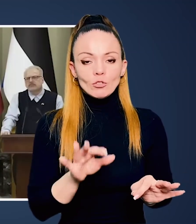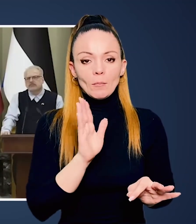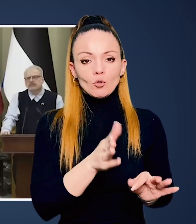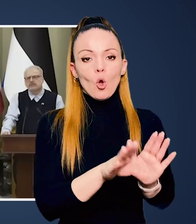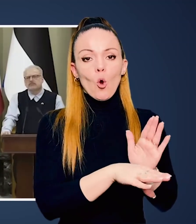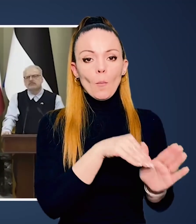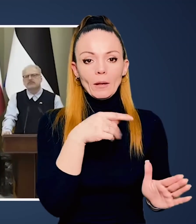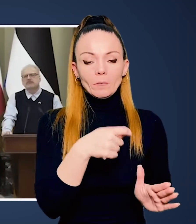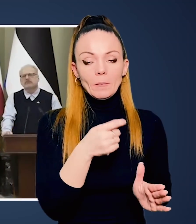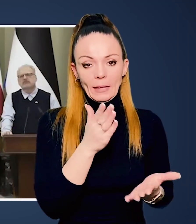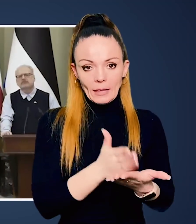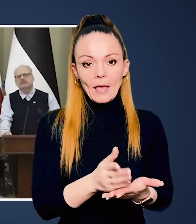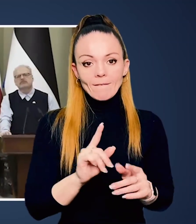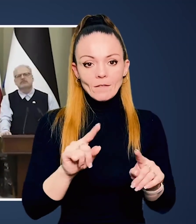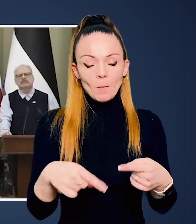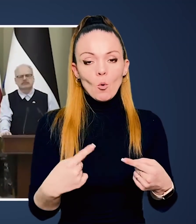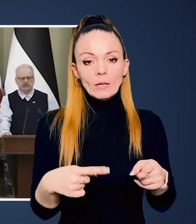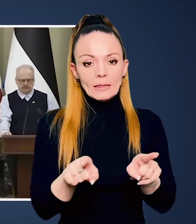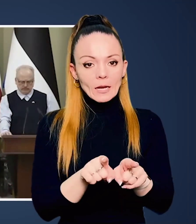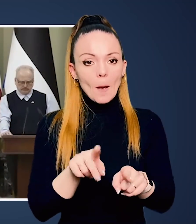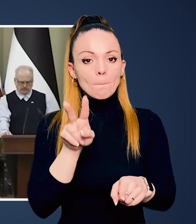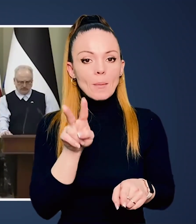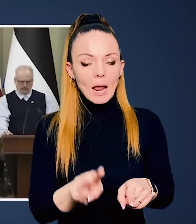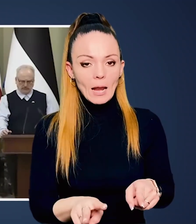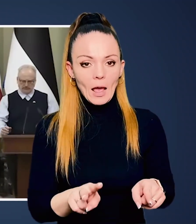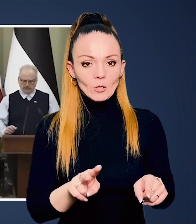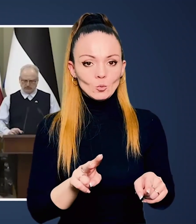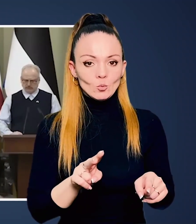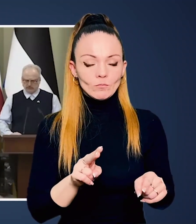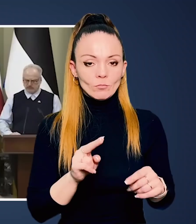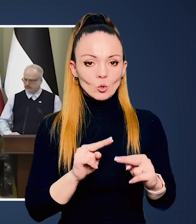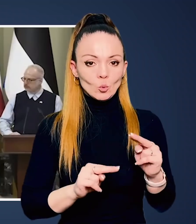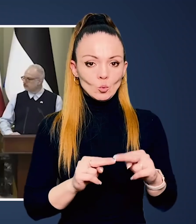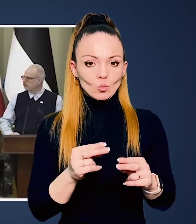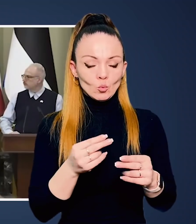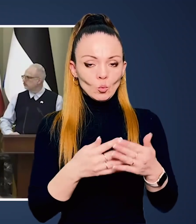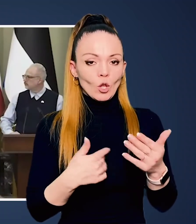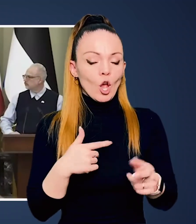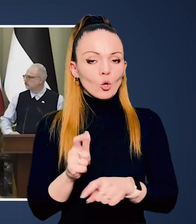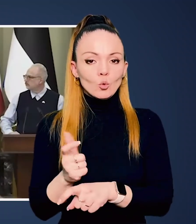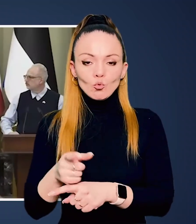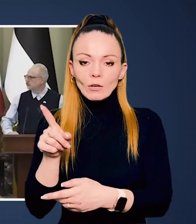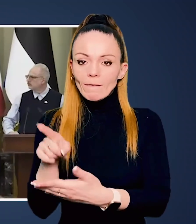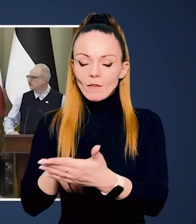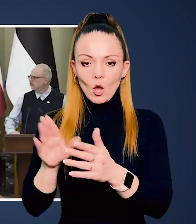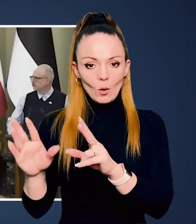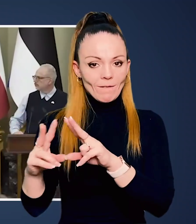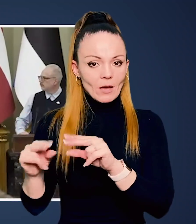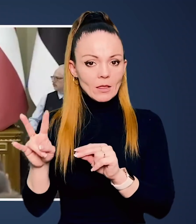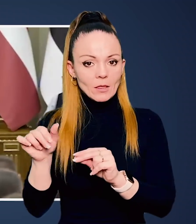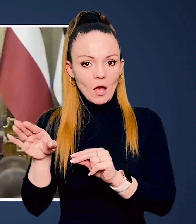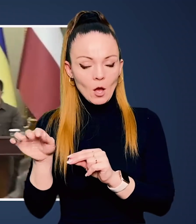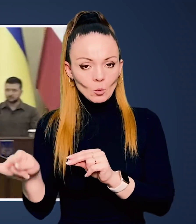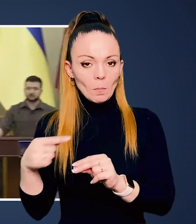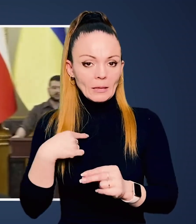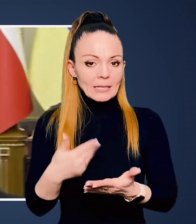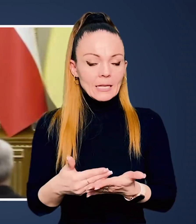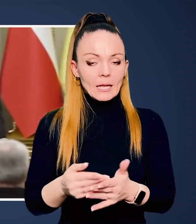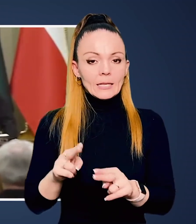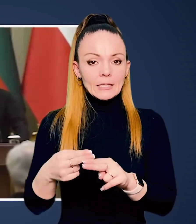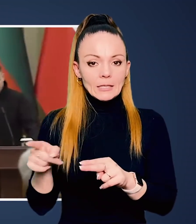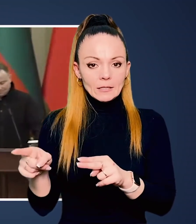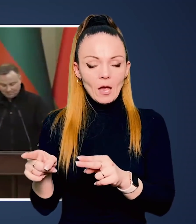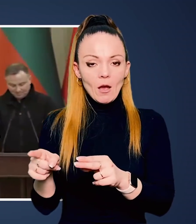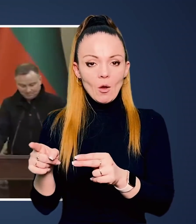демократично обраний президент. Бо є вимога на таку паралельну структуру. Я дуже вірю в